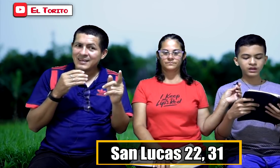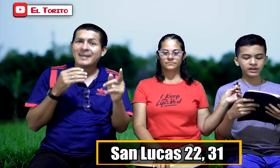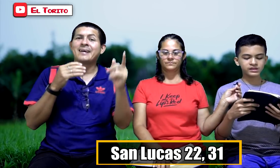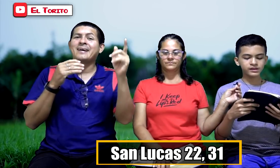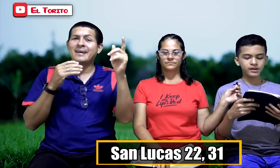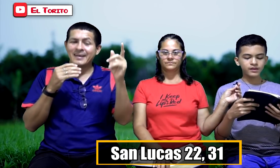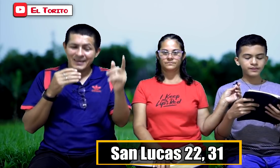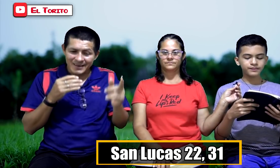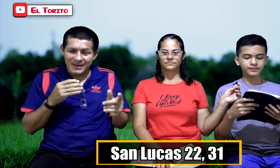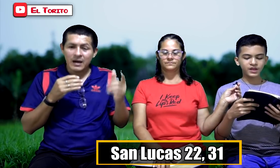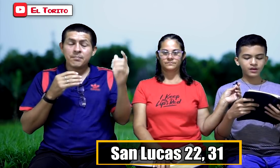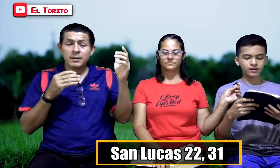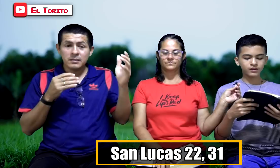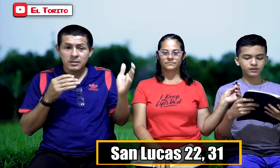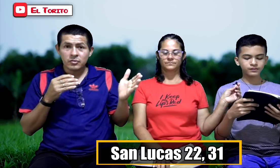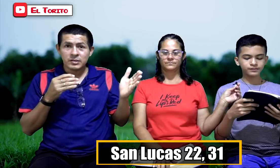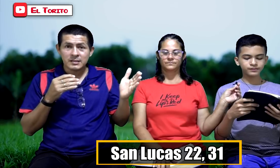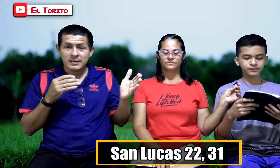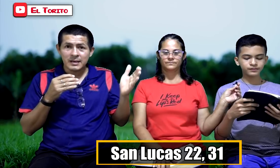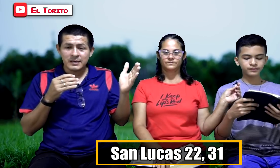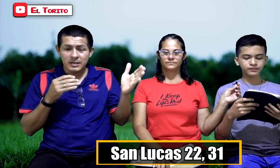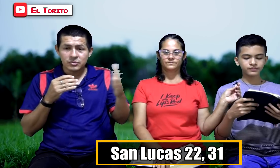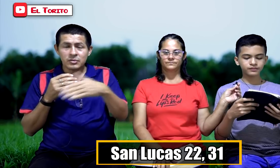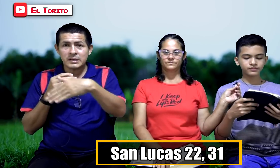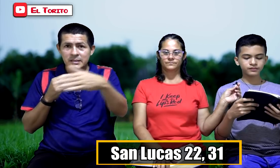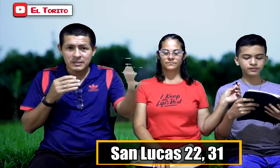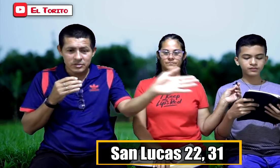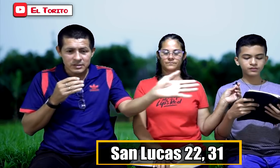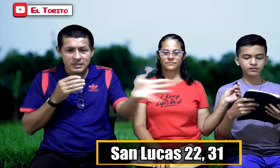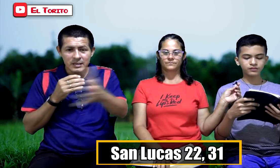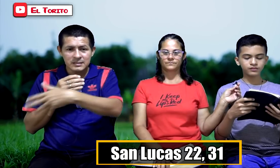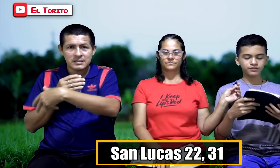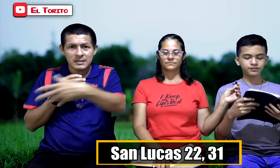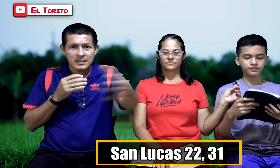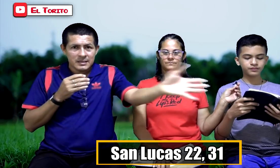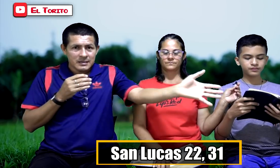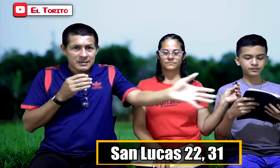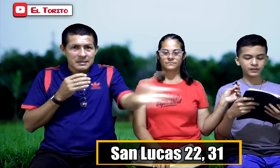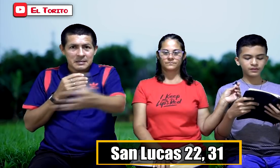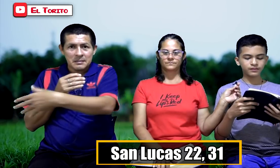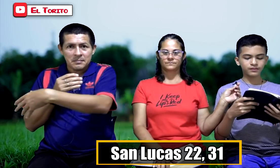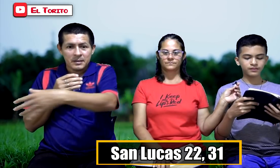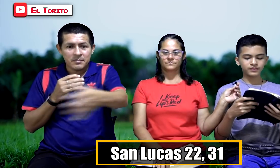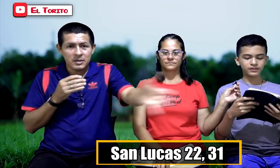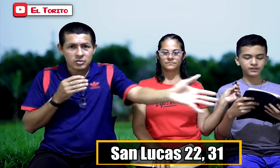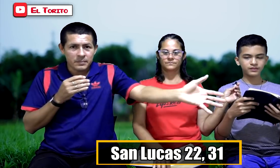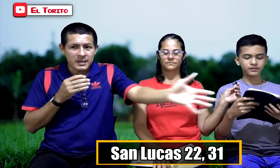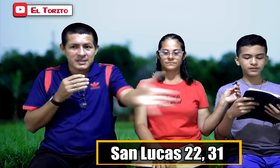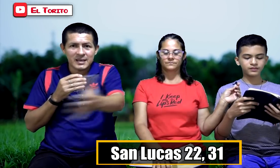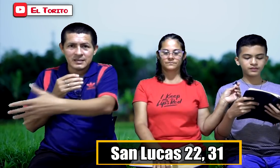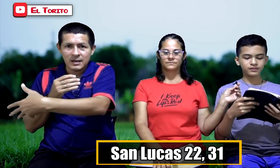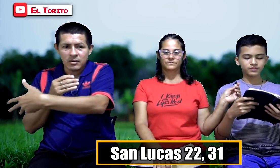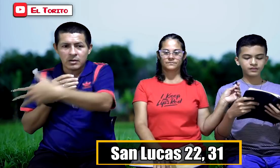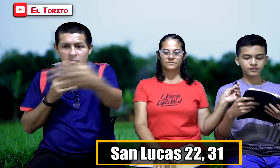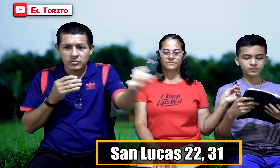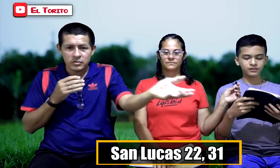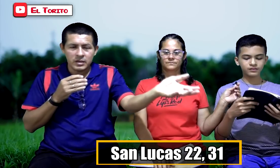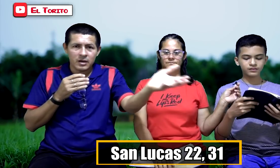ustedes. Ajá, ha pedido Satanás. Y eso es lo que está haciendo Satanás. Permiso para zarandearlos a unos y a